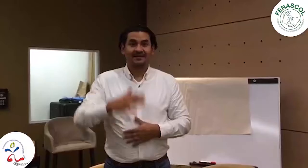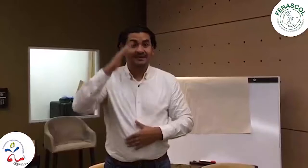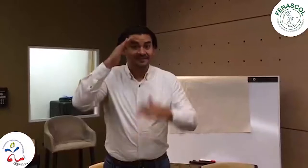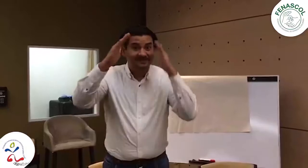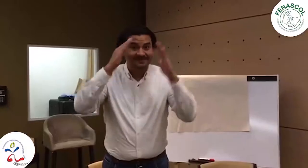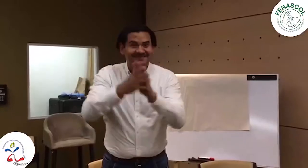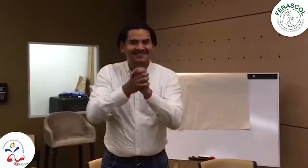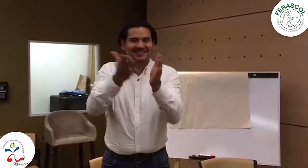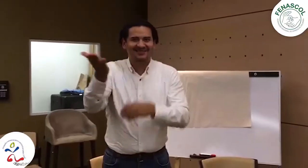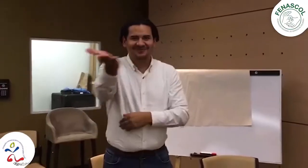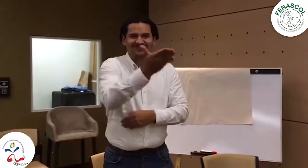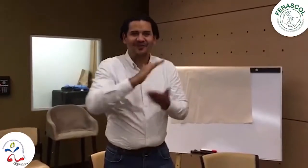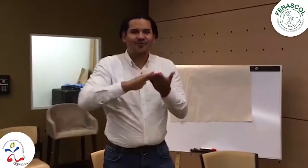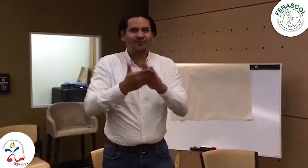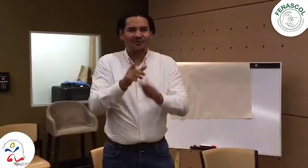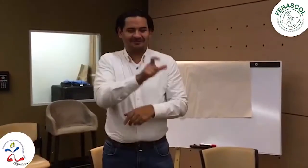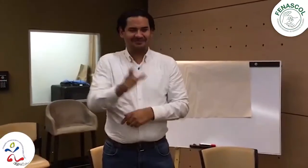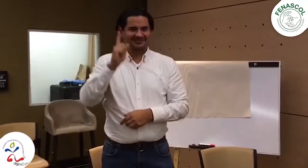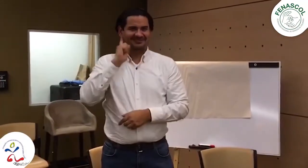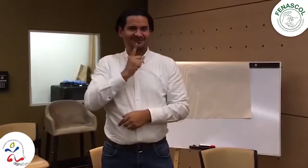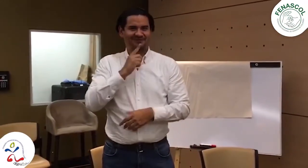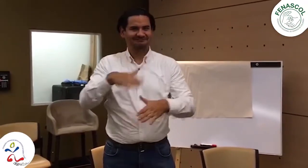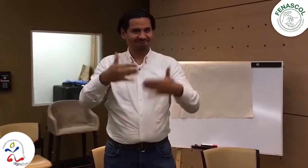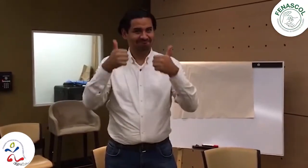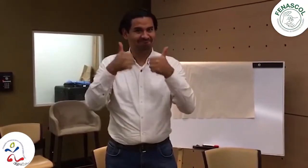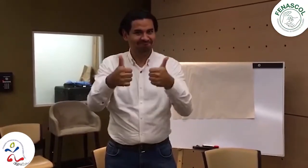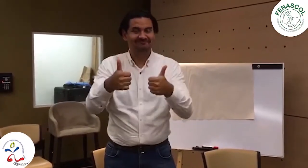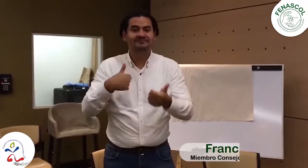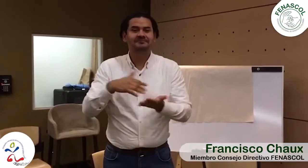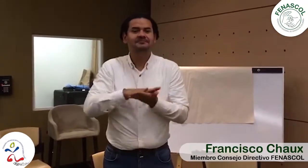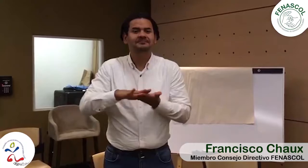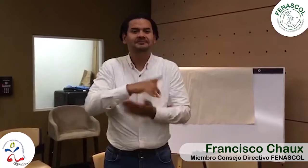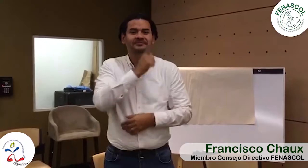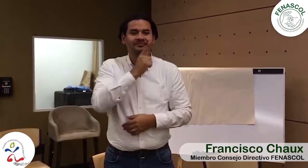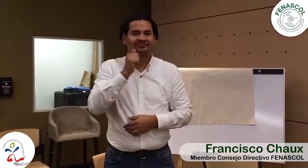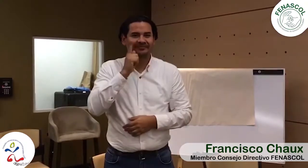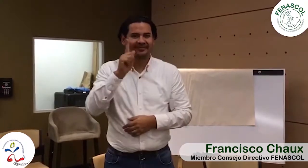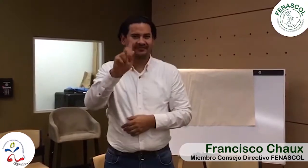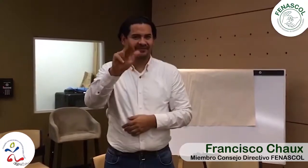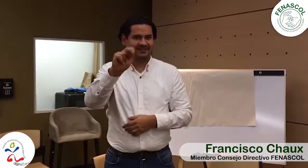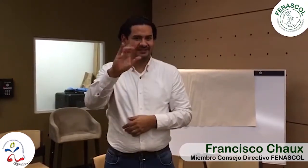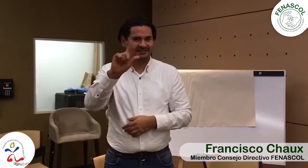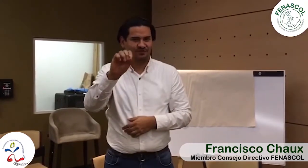Hola, hola, un saludo para ustedes, Comunidad Sorda. Espero que estén muy bien, mi seña es esta, mi nombre es Francisco.